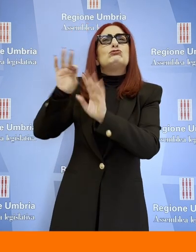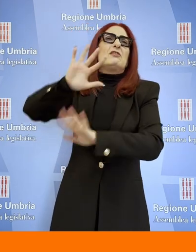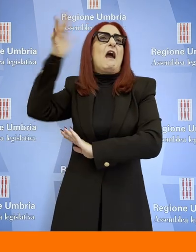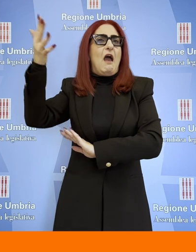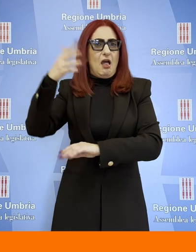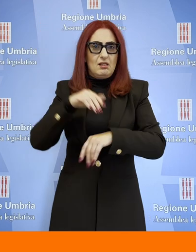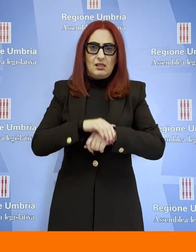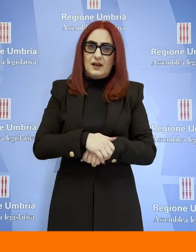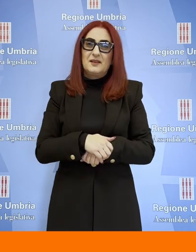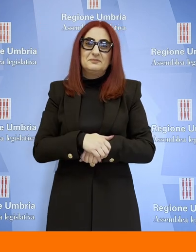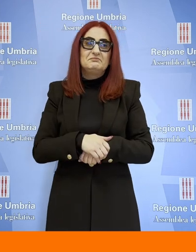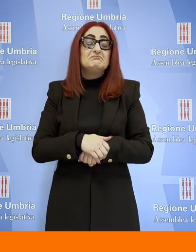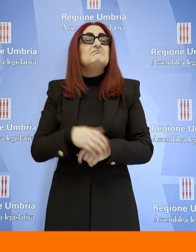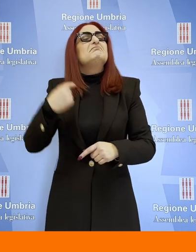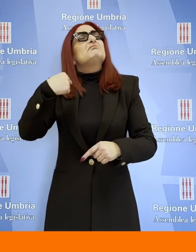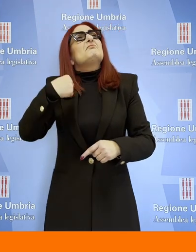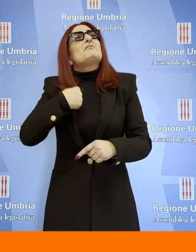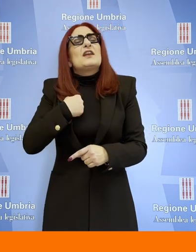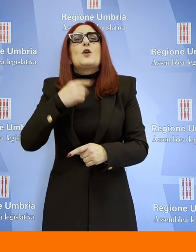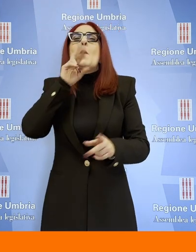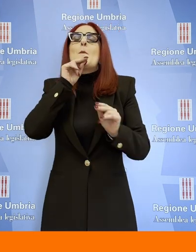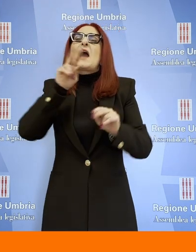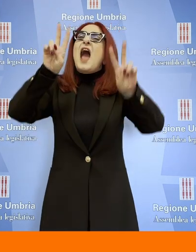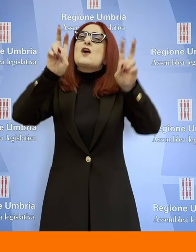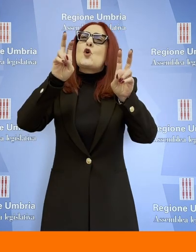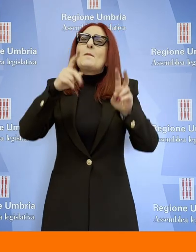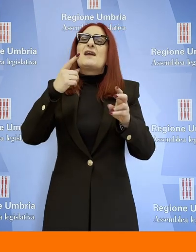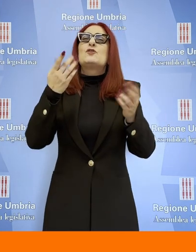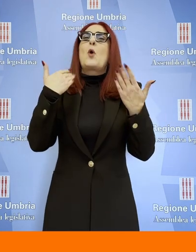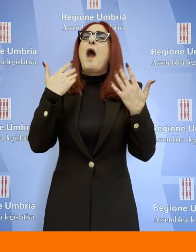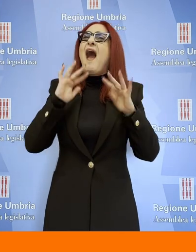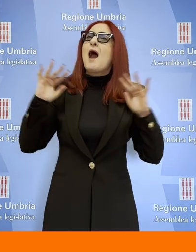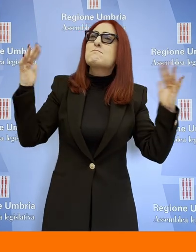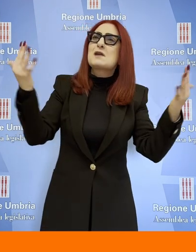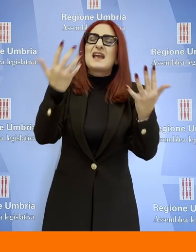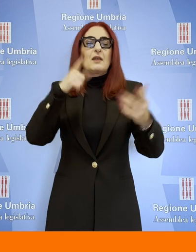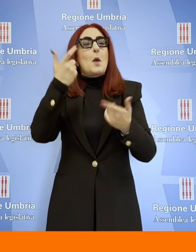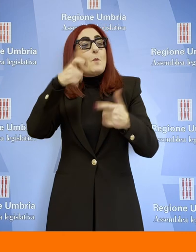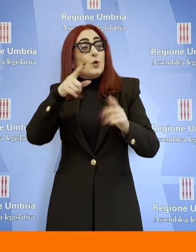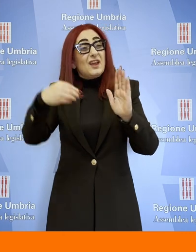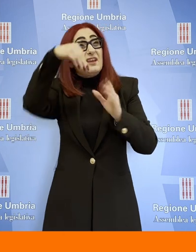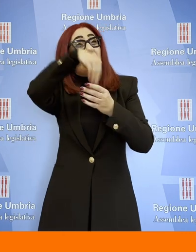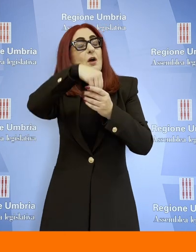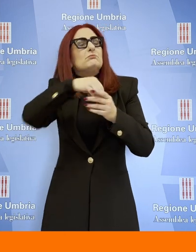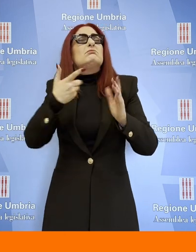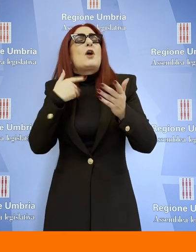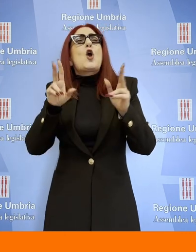le riforme apportate, le innovazioni apportate nello statuto in materia ambientale sono di grande rilievo.